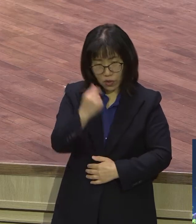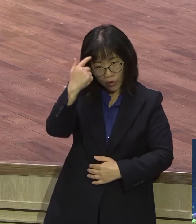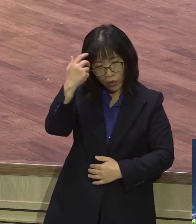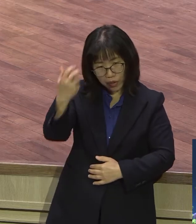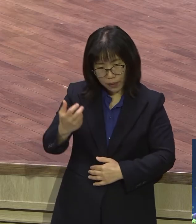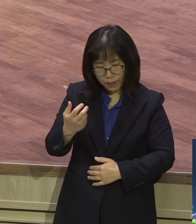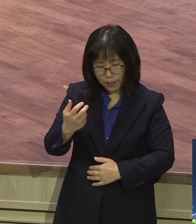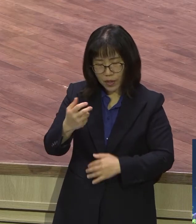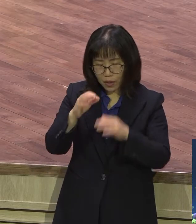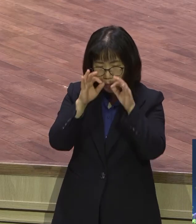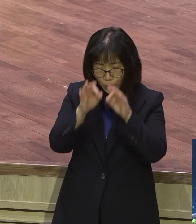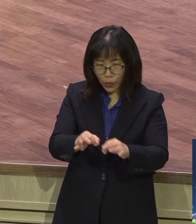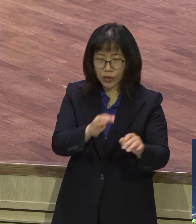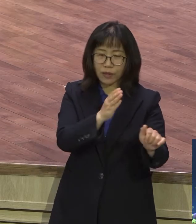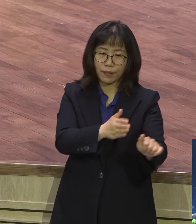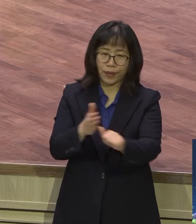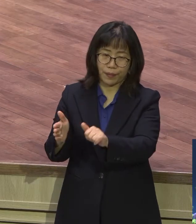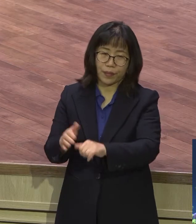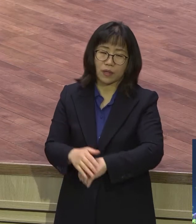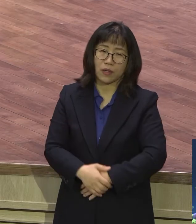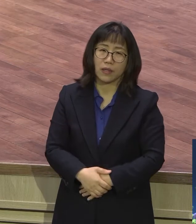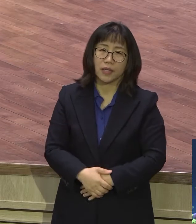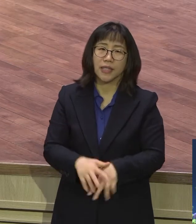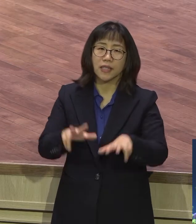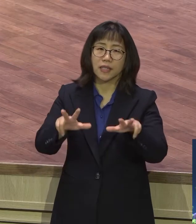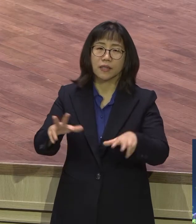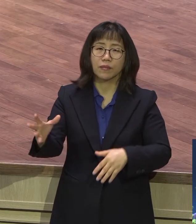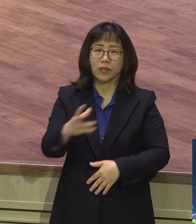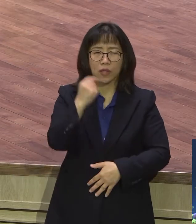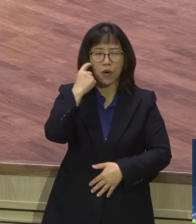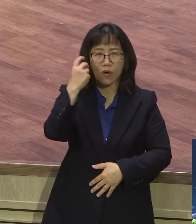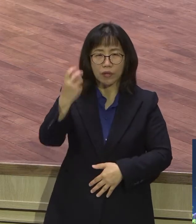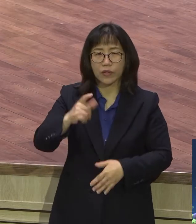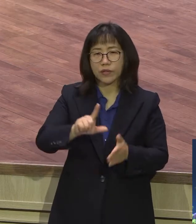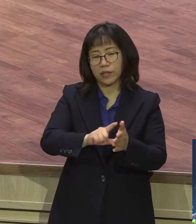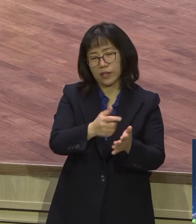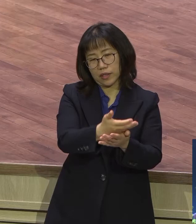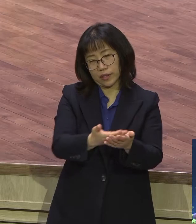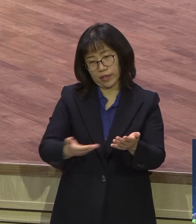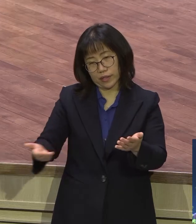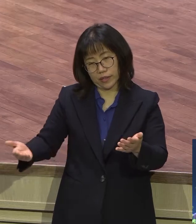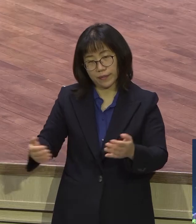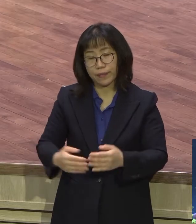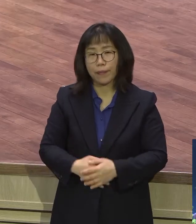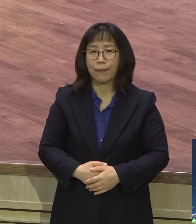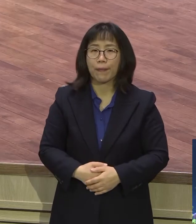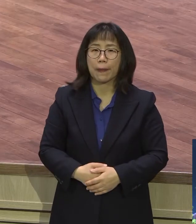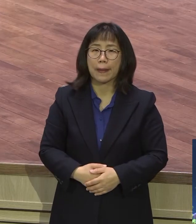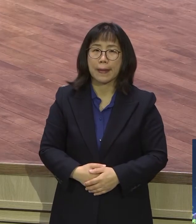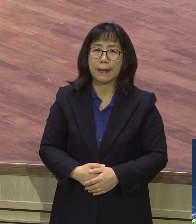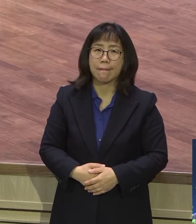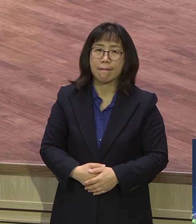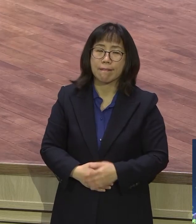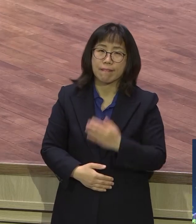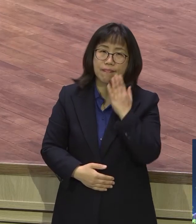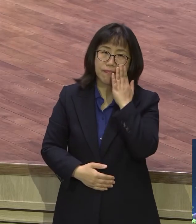성령 시대 아시겠어요 성령 충만이 무슨 말인지 아세요 지금은 여호와께서 그런 말 없어요